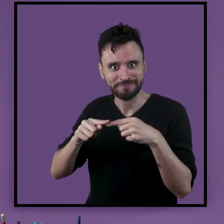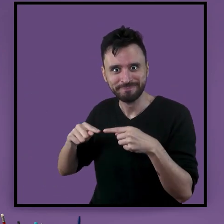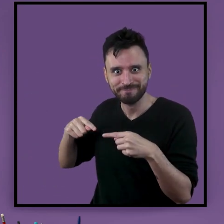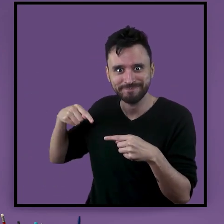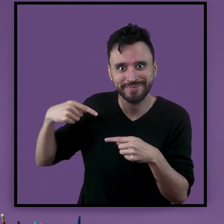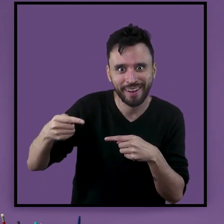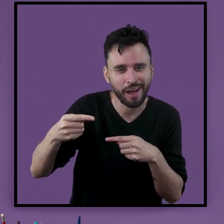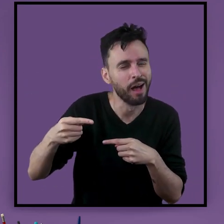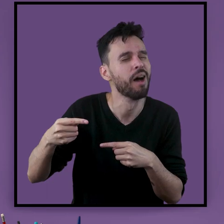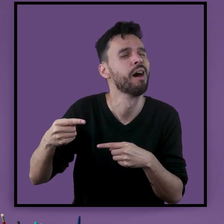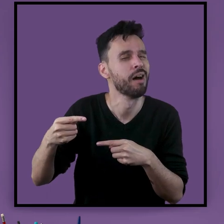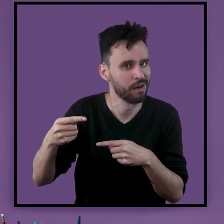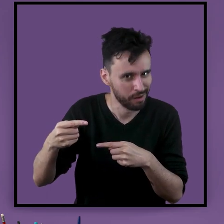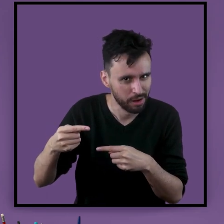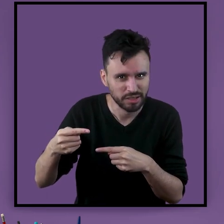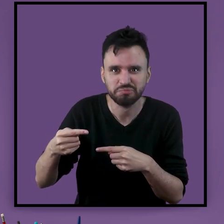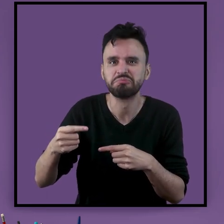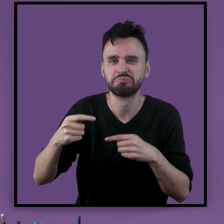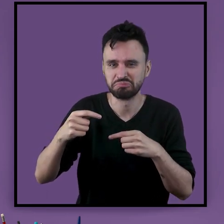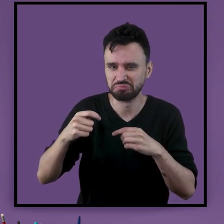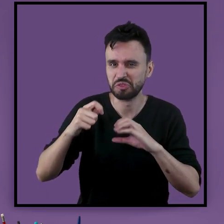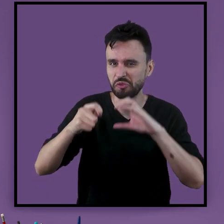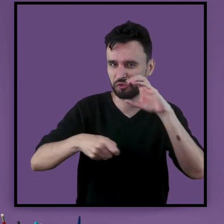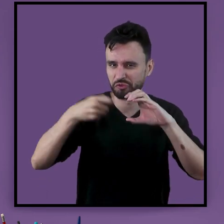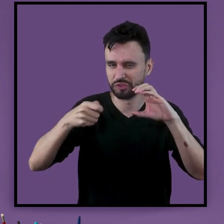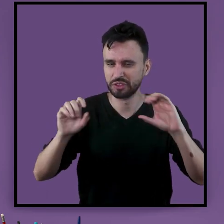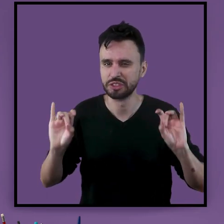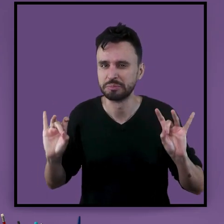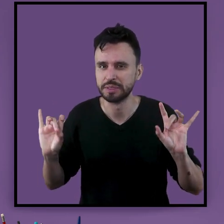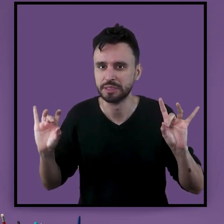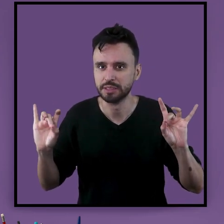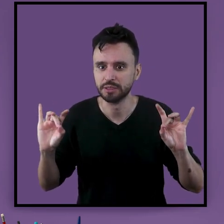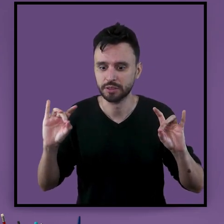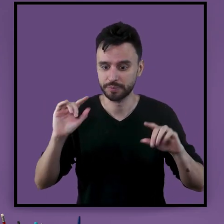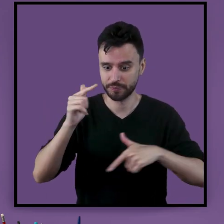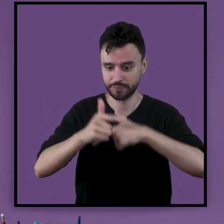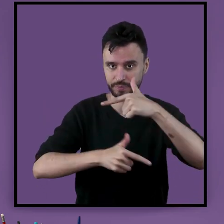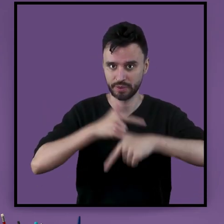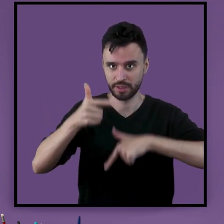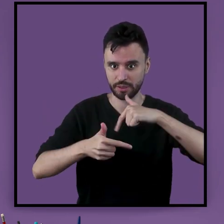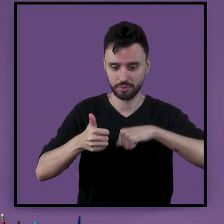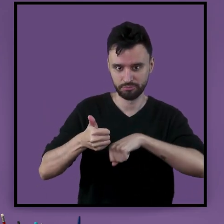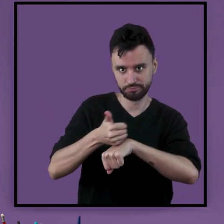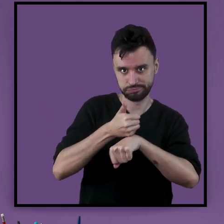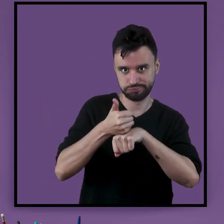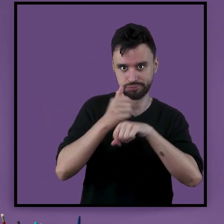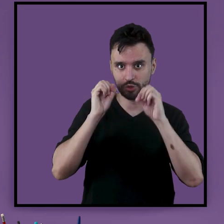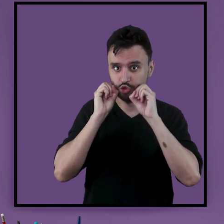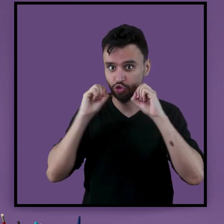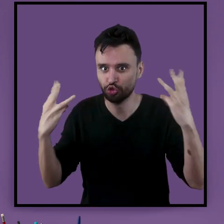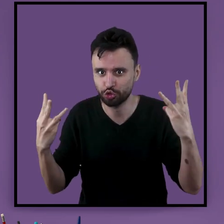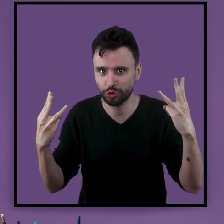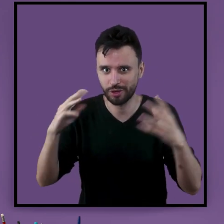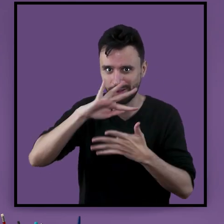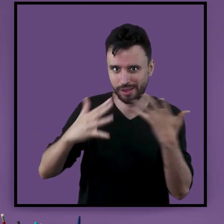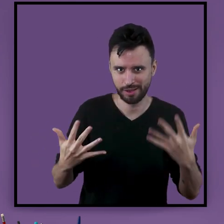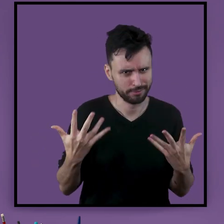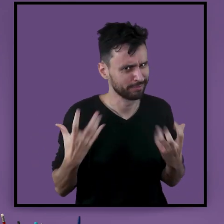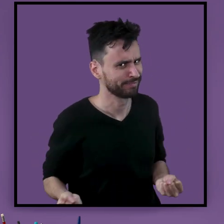aproveita que semana que vem temos mais um vídeo sobre a interpretação de shows em Libras.